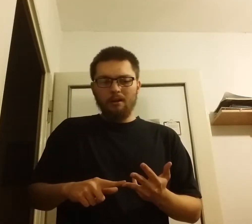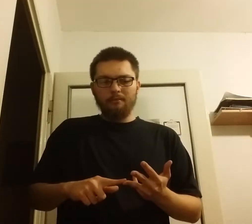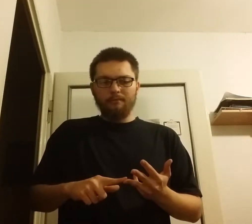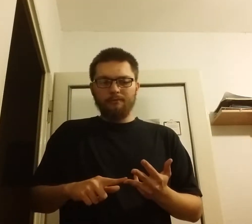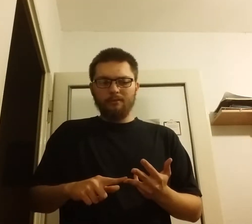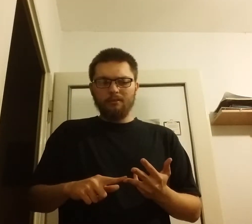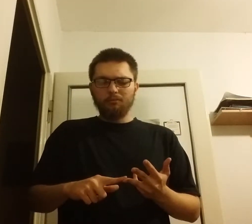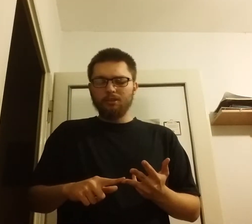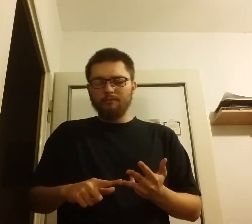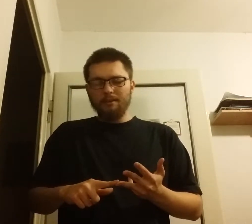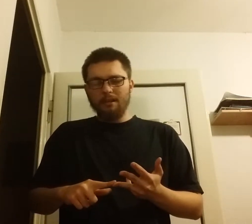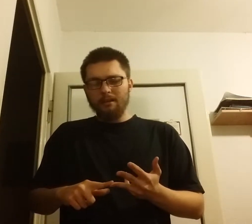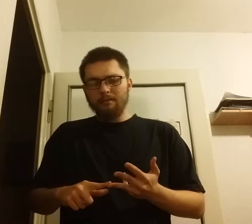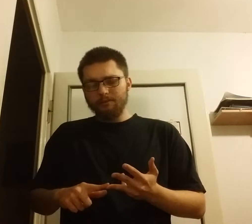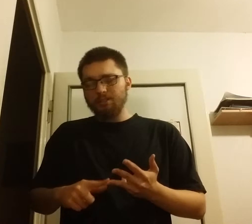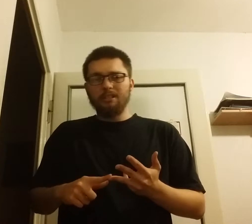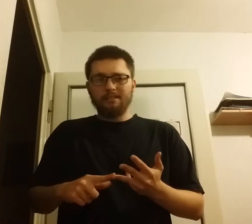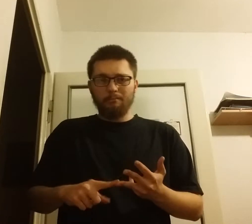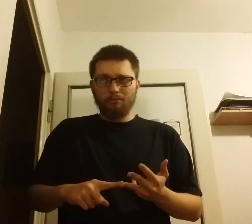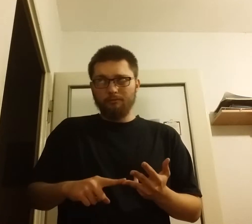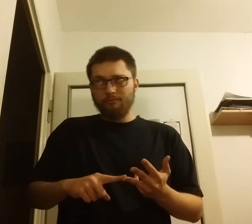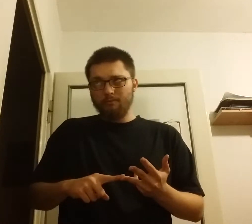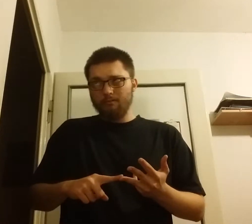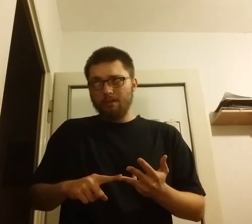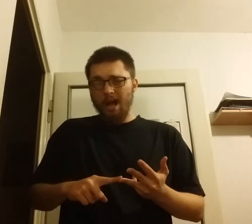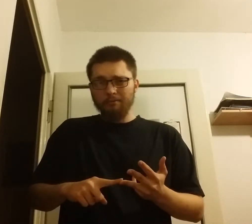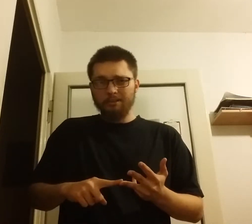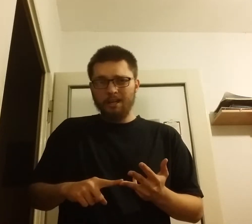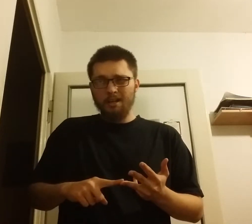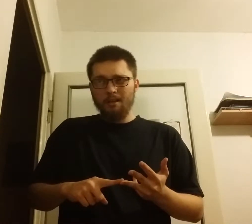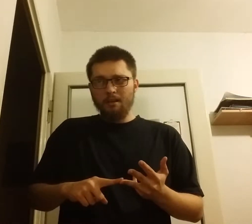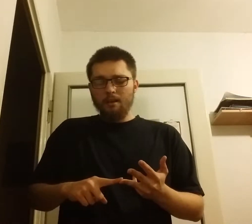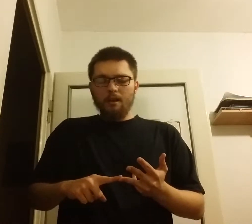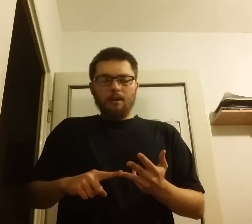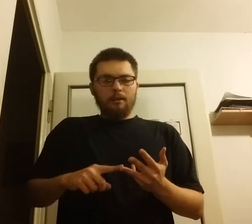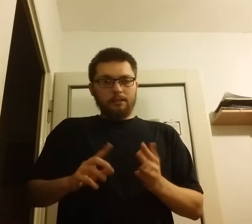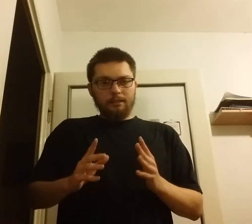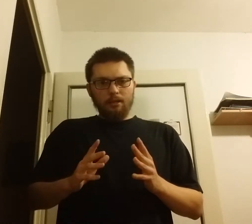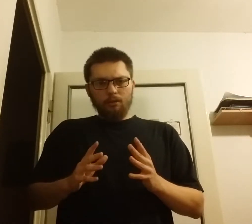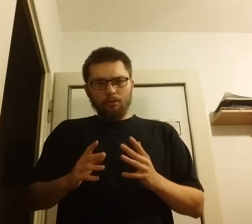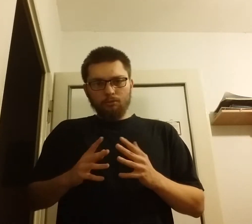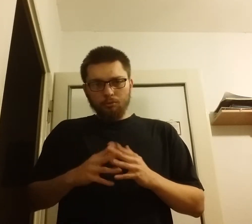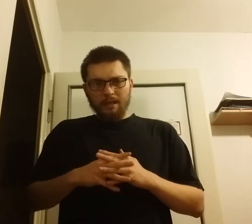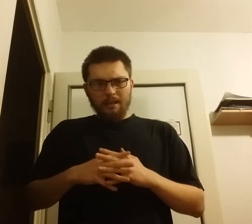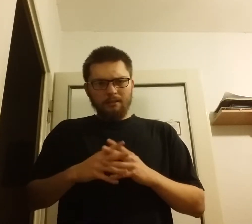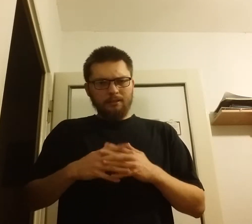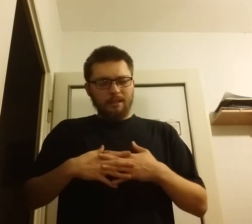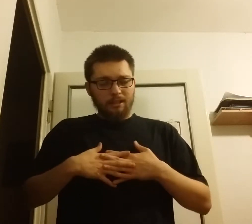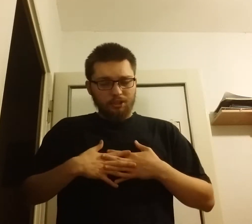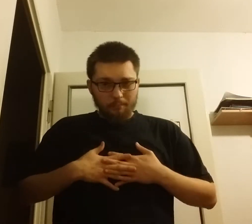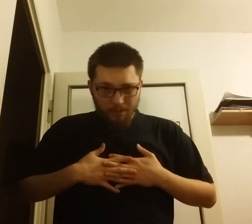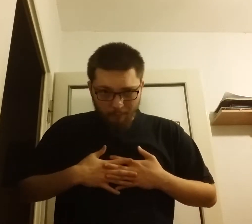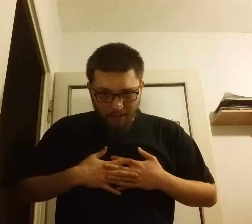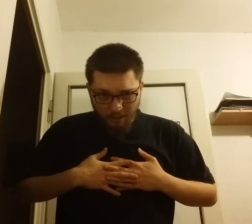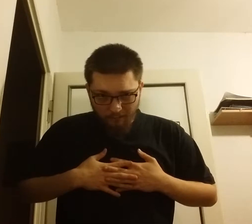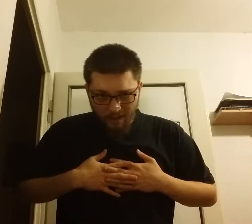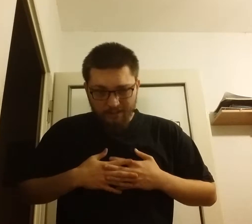używana w czasie zaboru w Austrii. Dlatego tutaj serdecznie przepraszam Was,